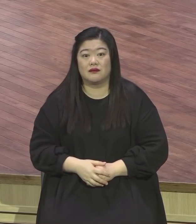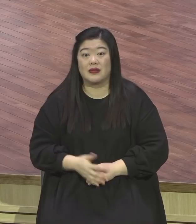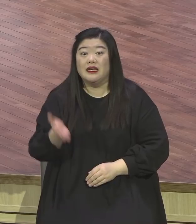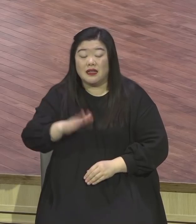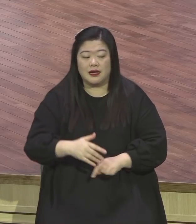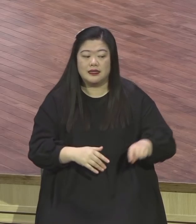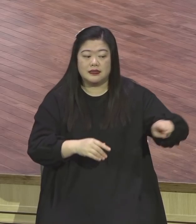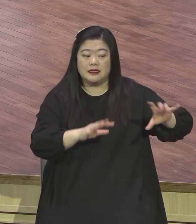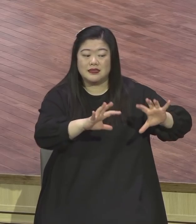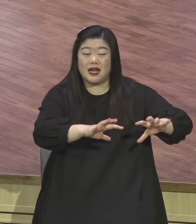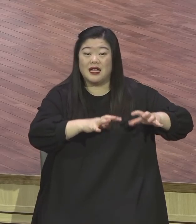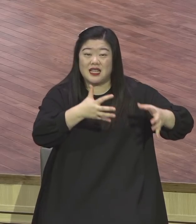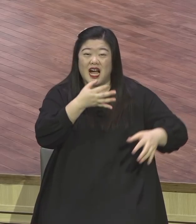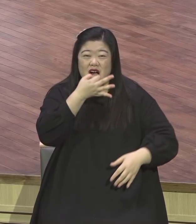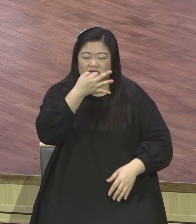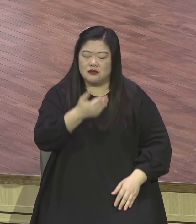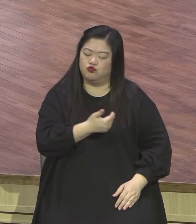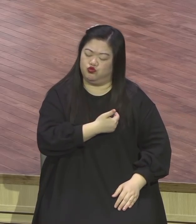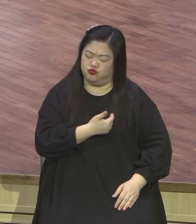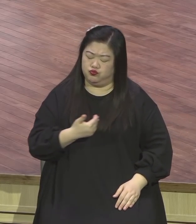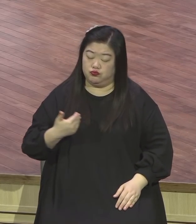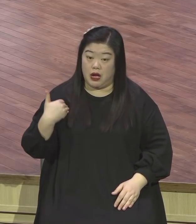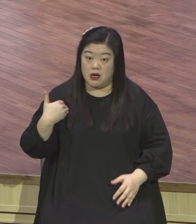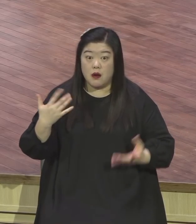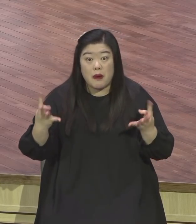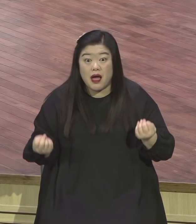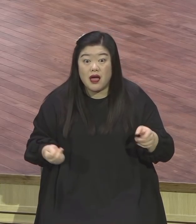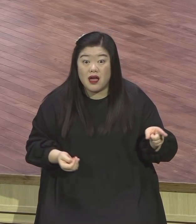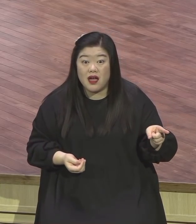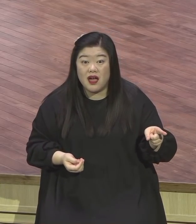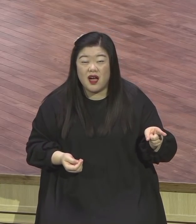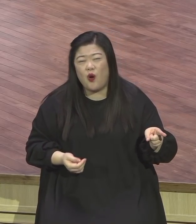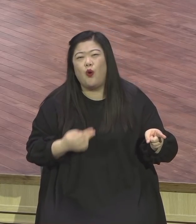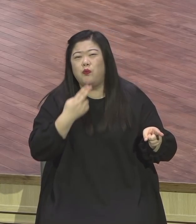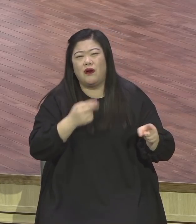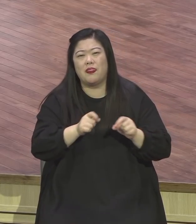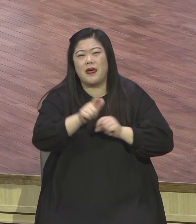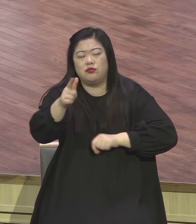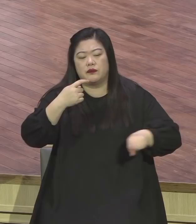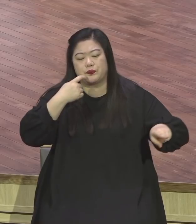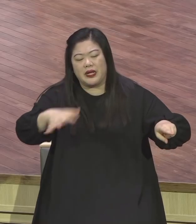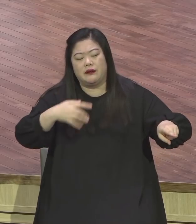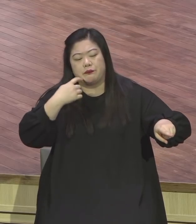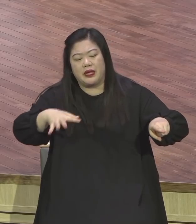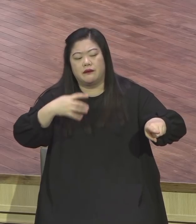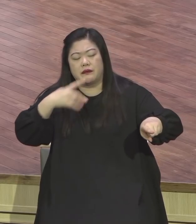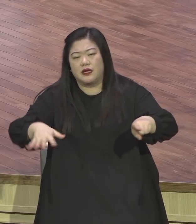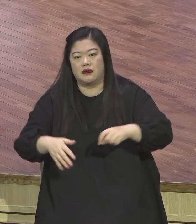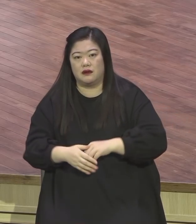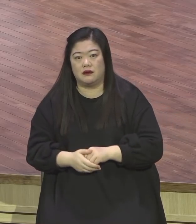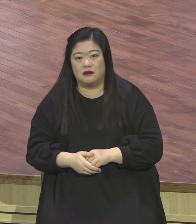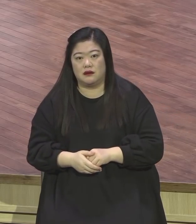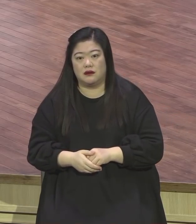하나님 주시는 충만 아니고는 만족 없게 돼 있어요 지구를 다 가져도 만족 없어요 노아가 그랬잖아요 다 가졌잖아요